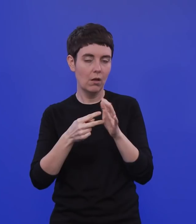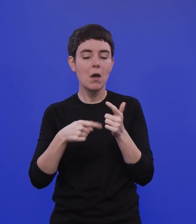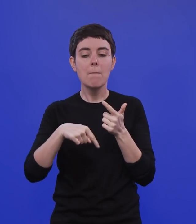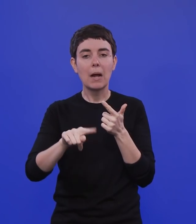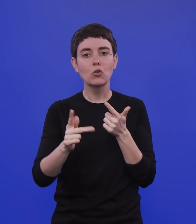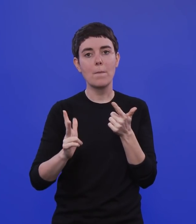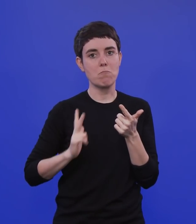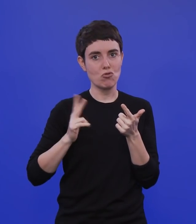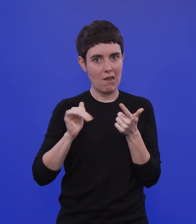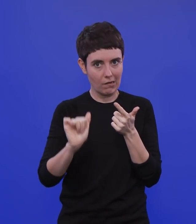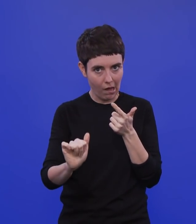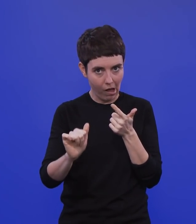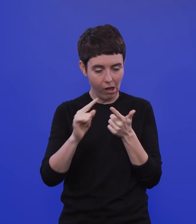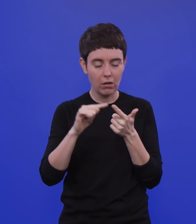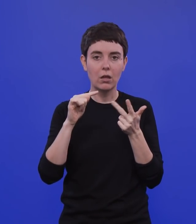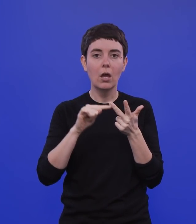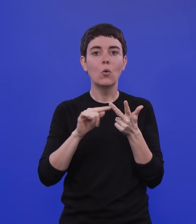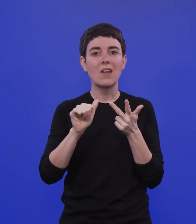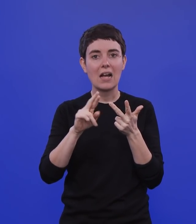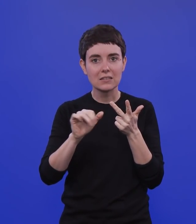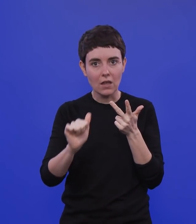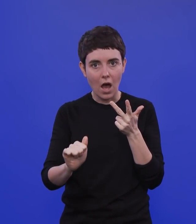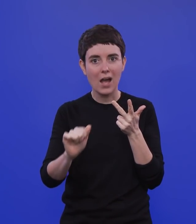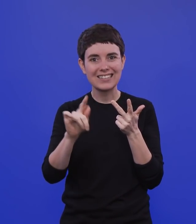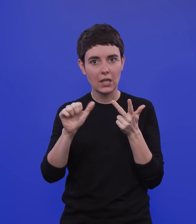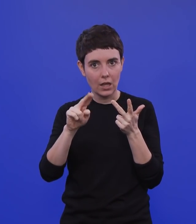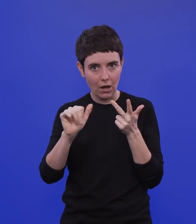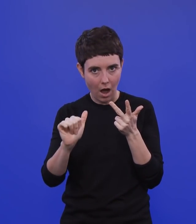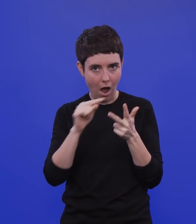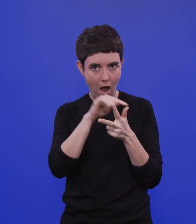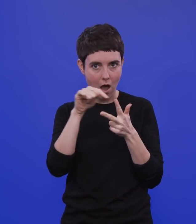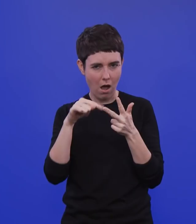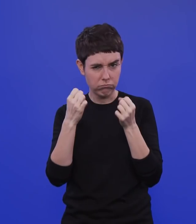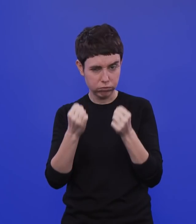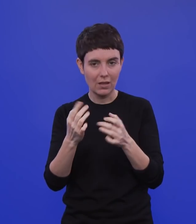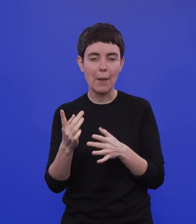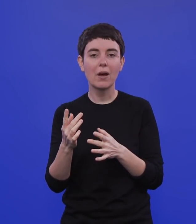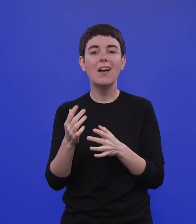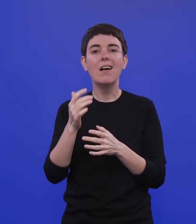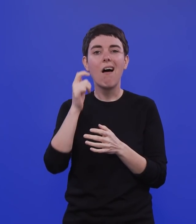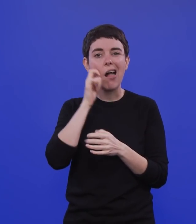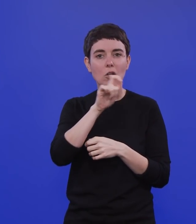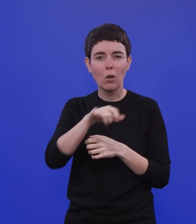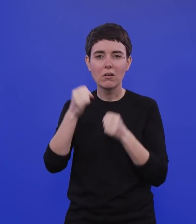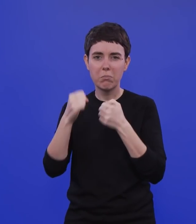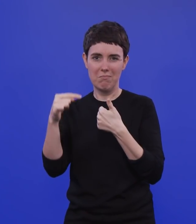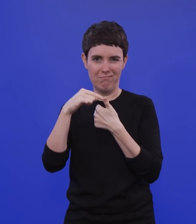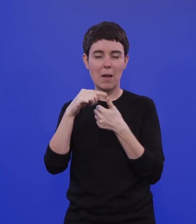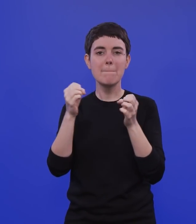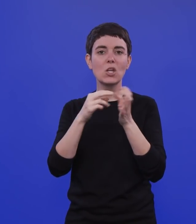Es kommt die AstraZeneca-Vakzine dazu. Aber jetzt erst mal geht es gerade bei den älteren Personen um vor allem BioNTech. Das ist ein Impfstoff, der eine sehr